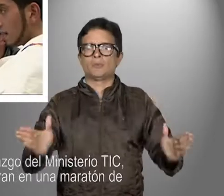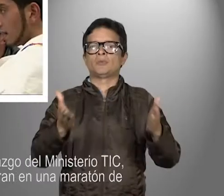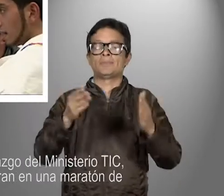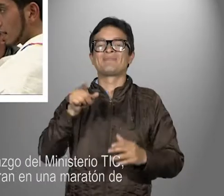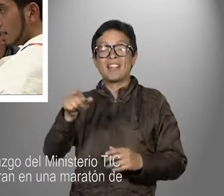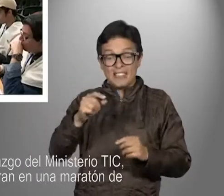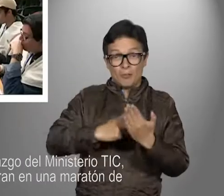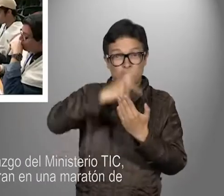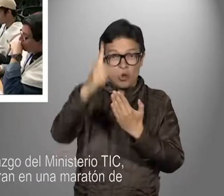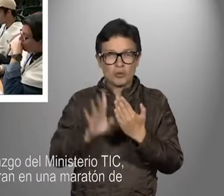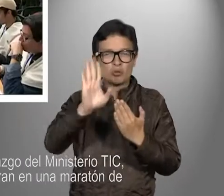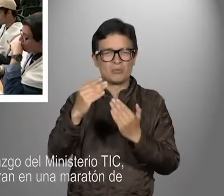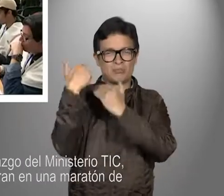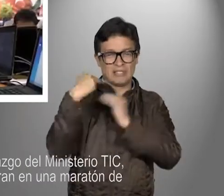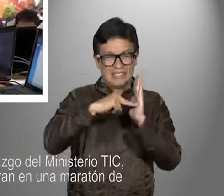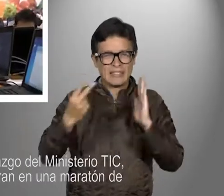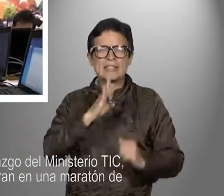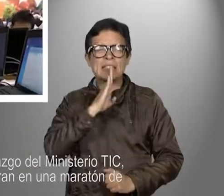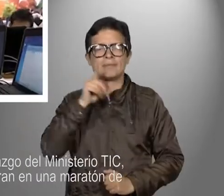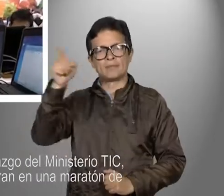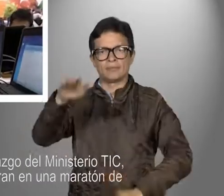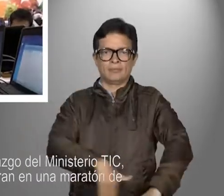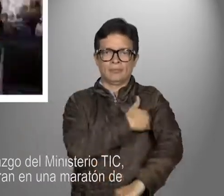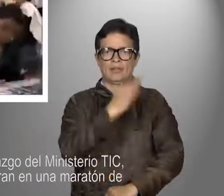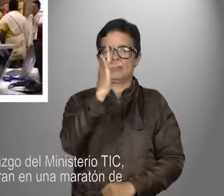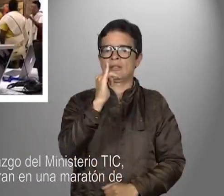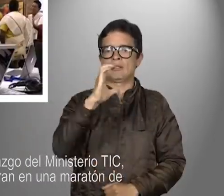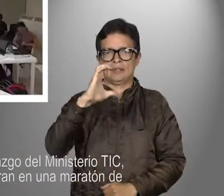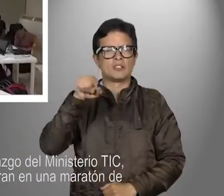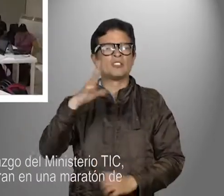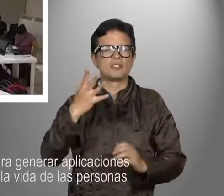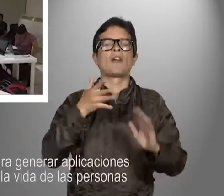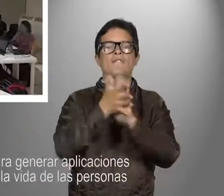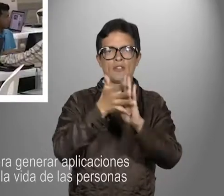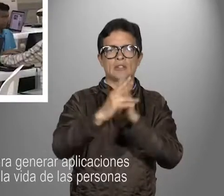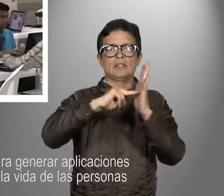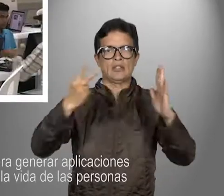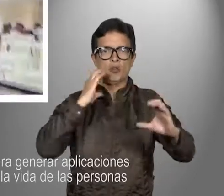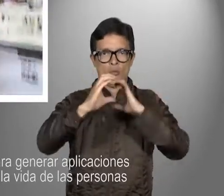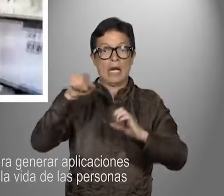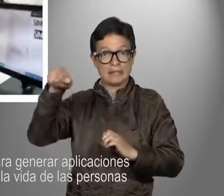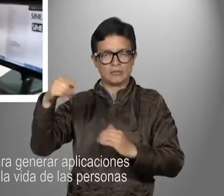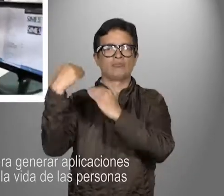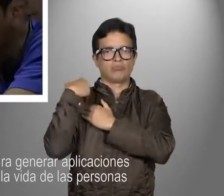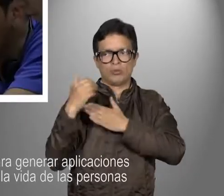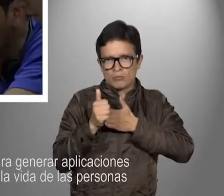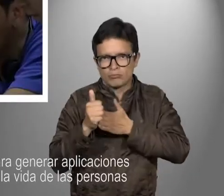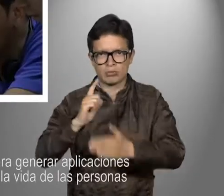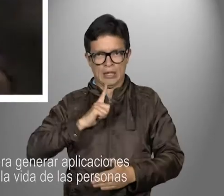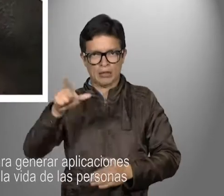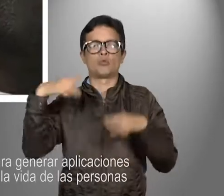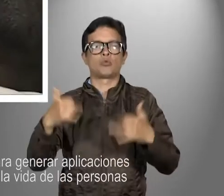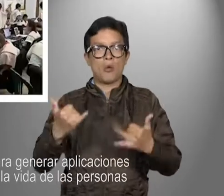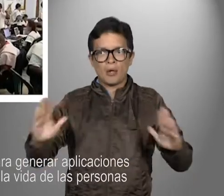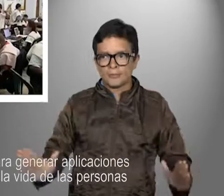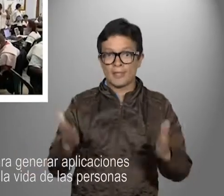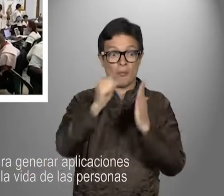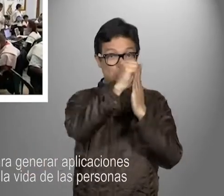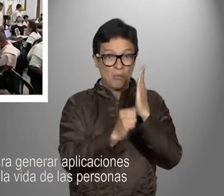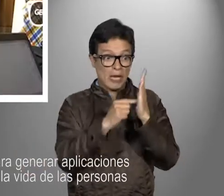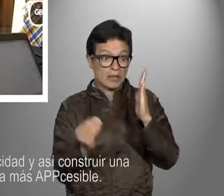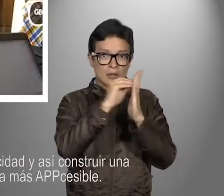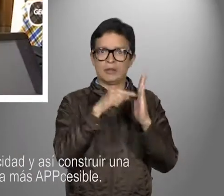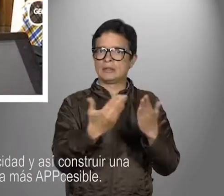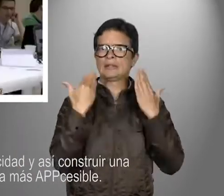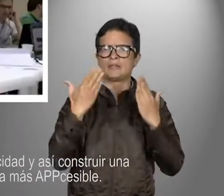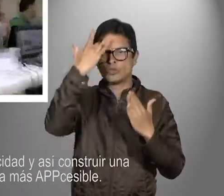civil con el liderazgo del Ministerio TIC se encuentran en una maratón de desarrollo para generar aplicaciones que mejoren la vida de